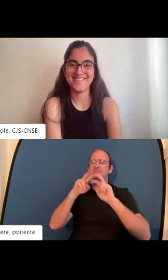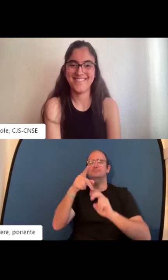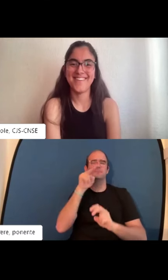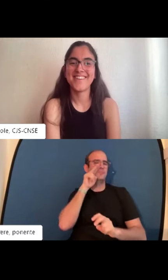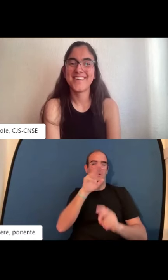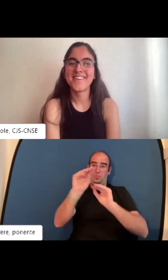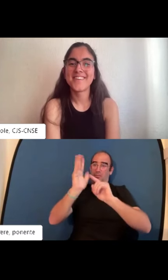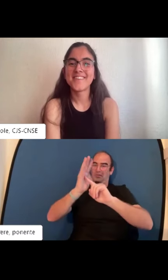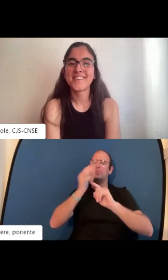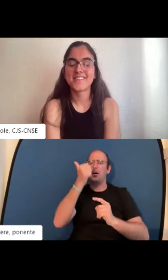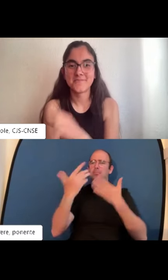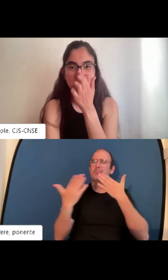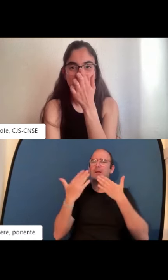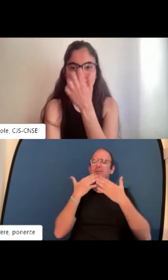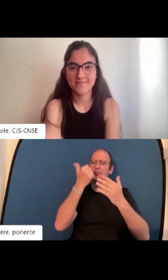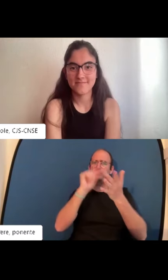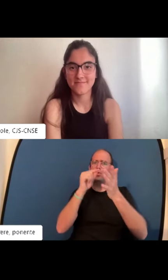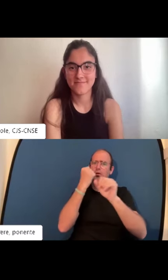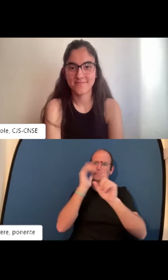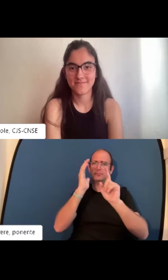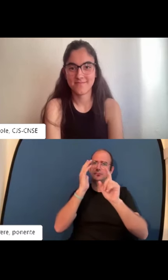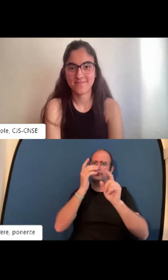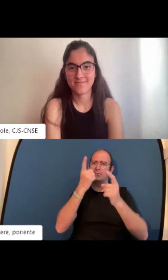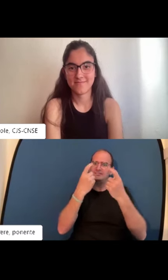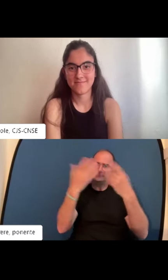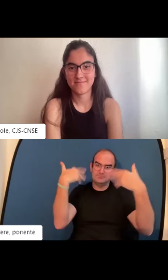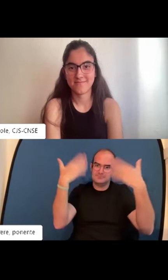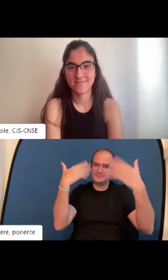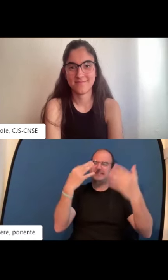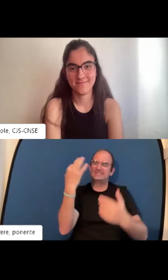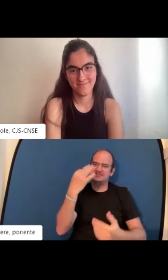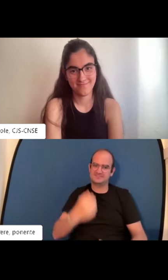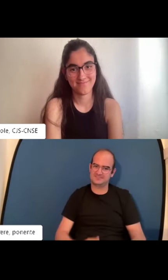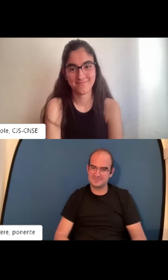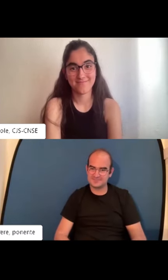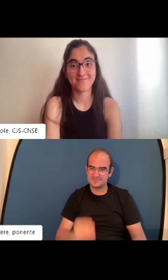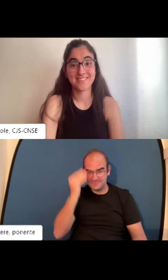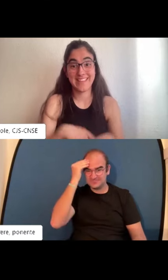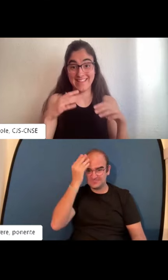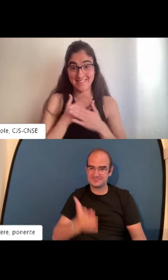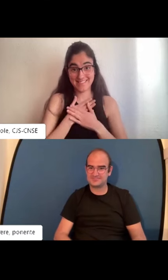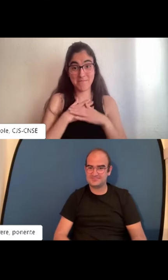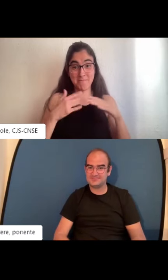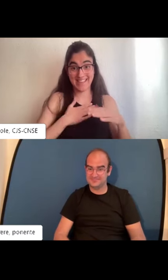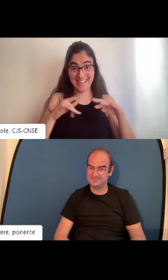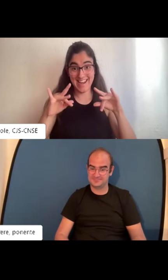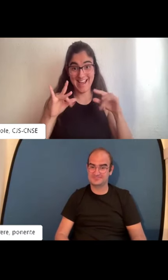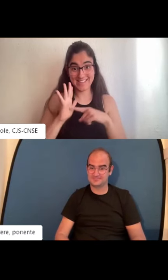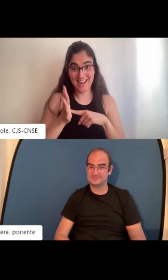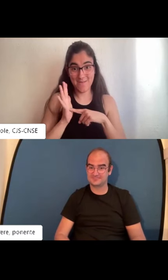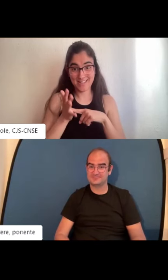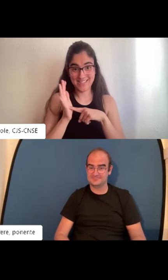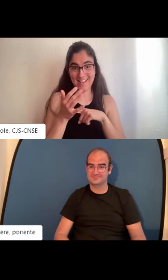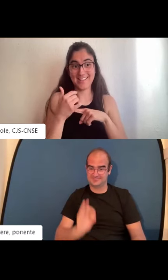por curiosidad, porque Sole vive allí, y ahí lo que más han solicitado, ¿sabes